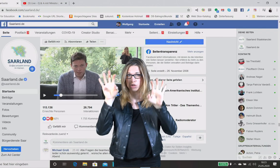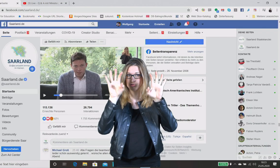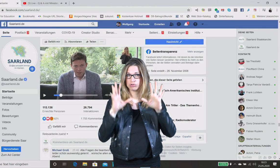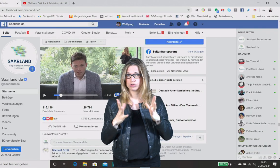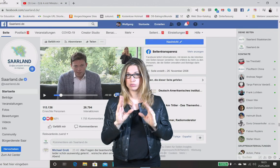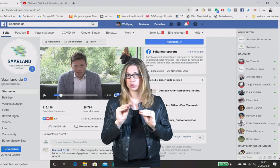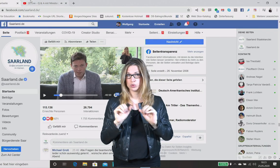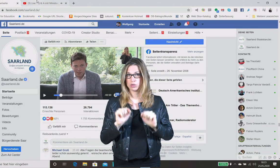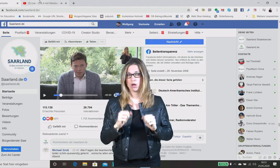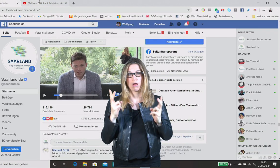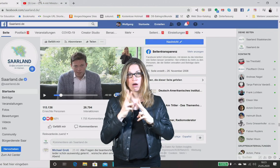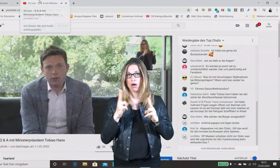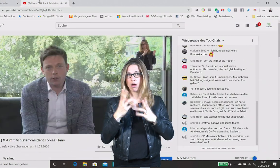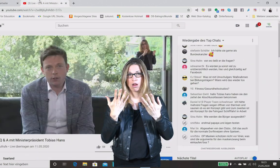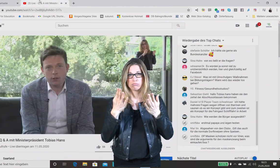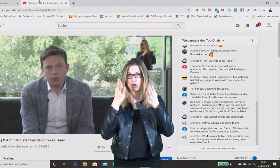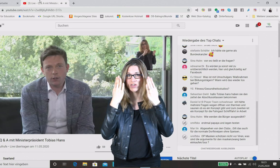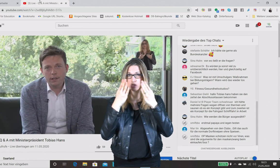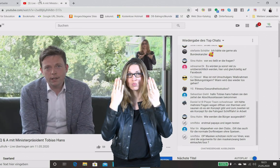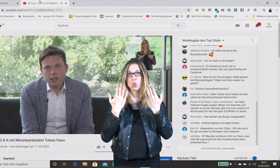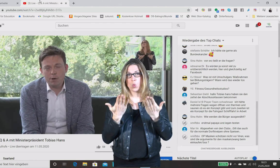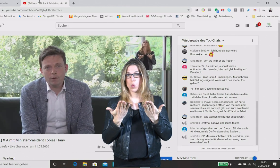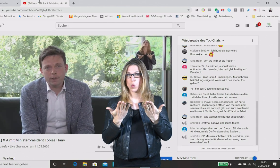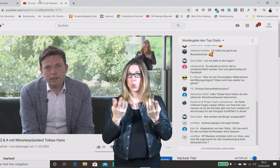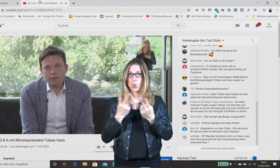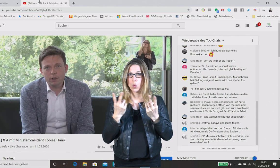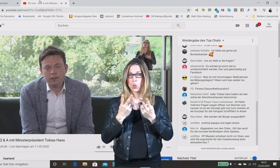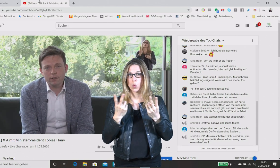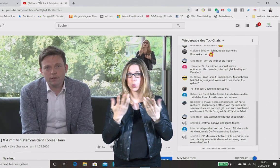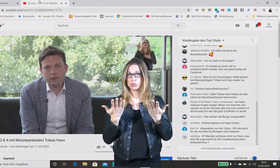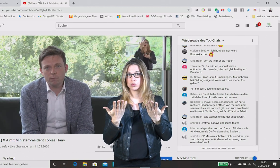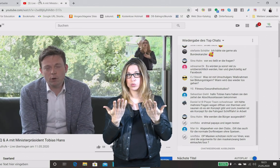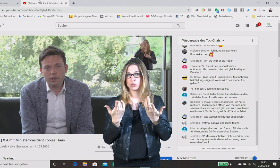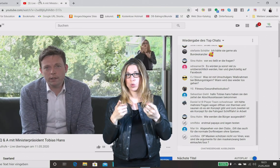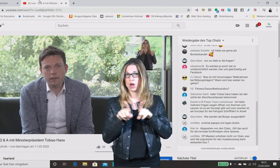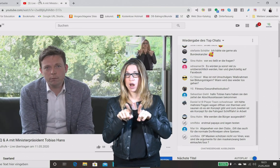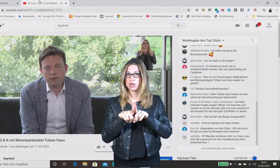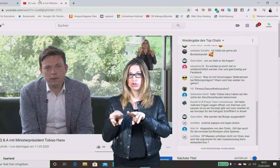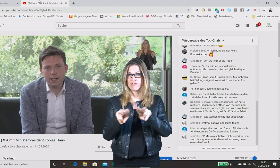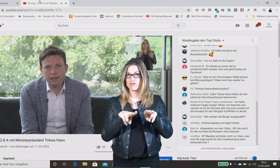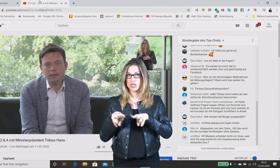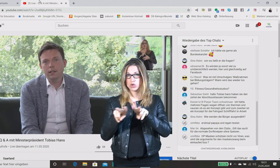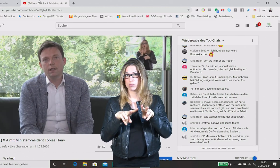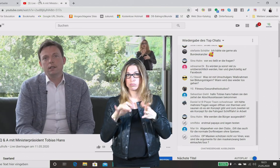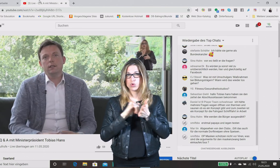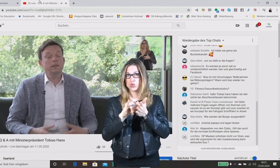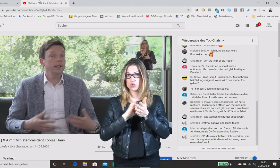Facebook ist oder ob es das gleiche Video in YouTube ist. Das